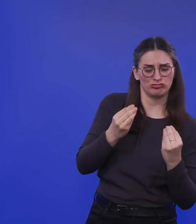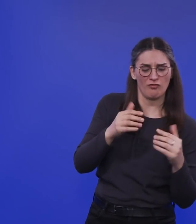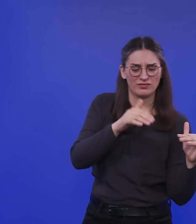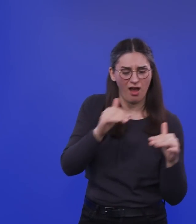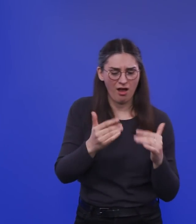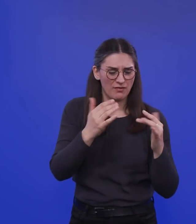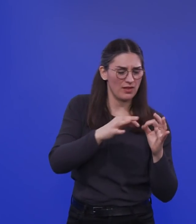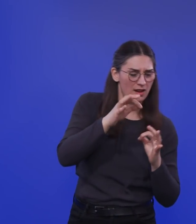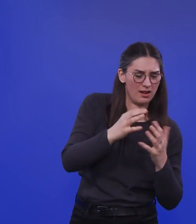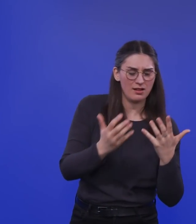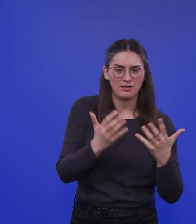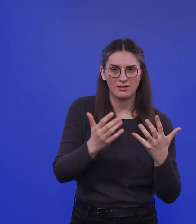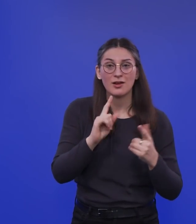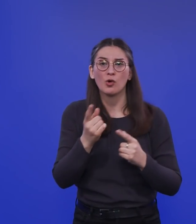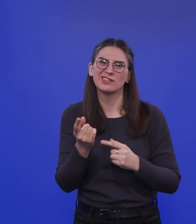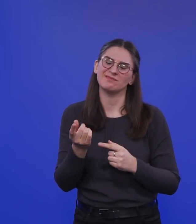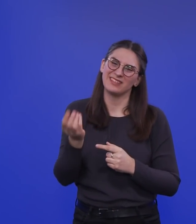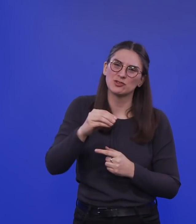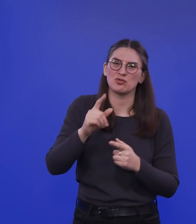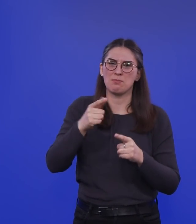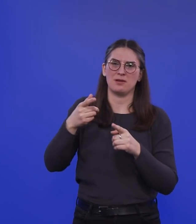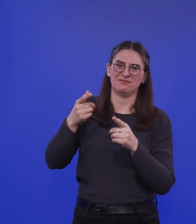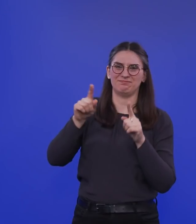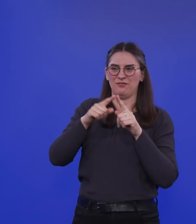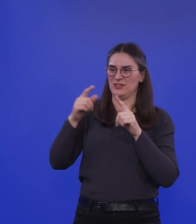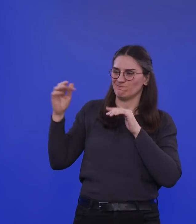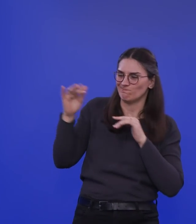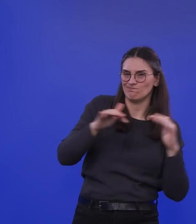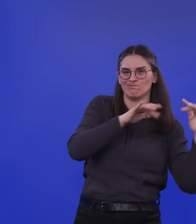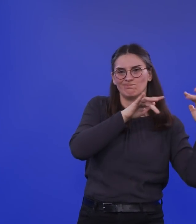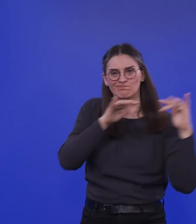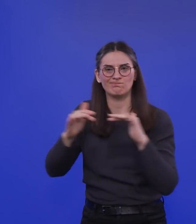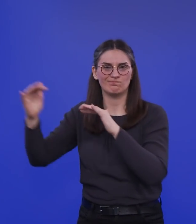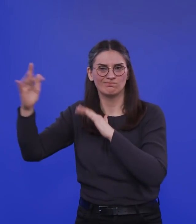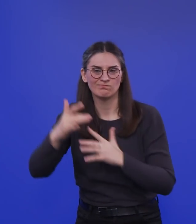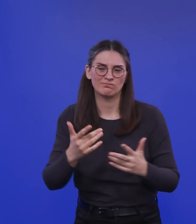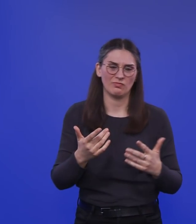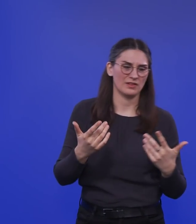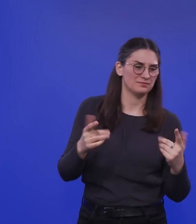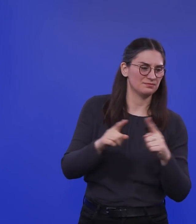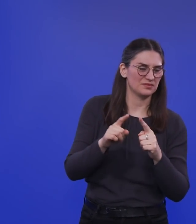noch zusätzlich immer wieder aufgestört wird durch eine vielleicht auch eine etwas